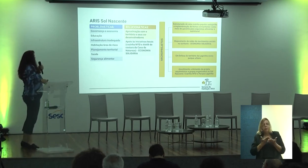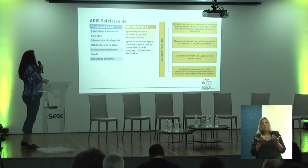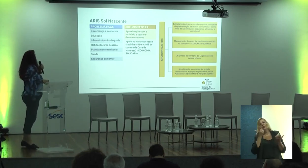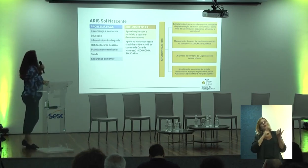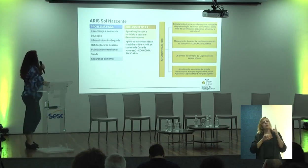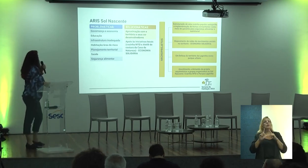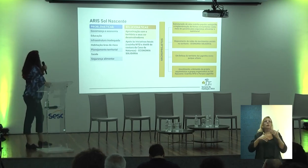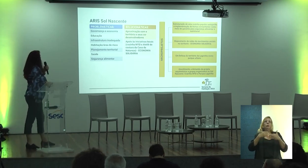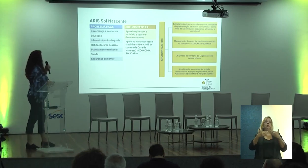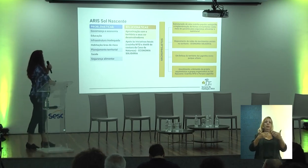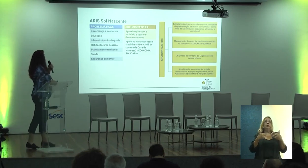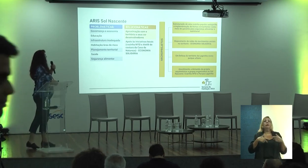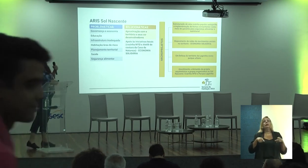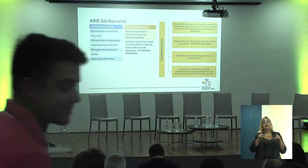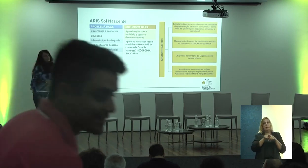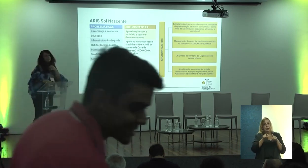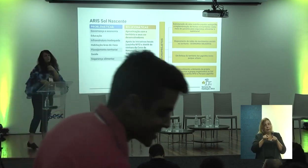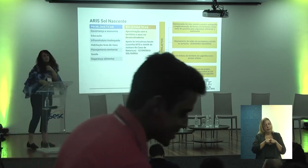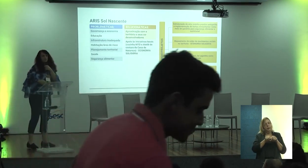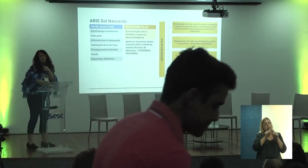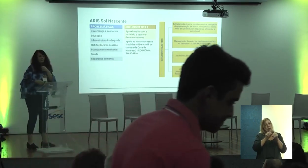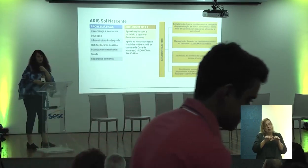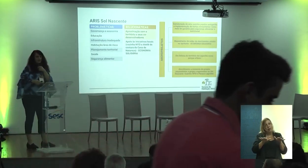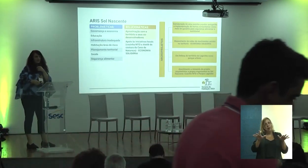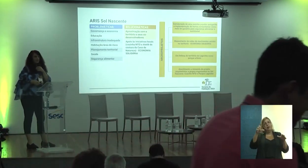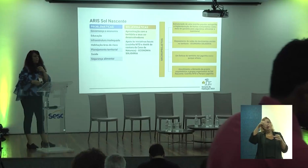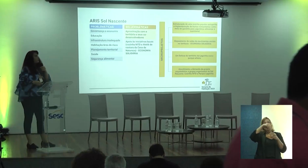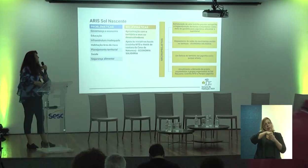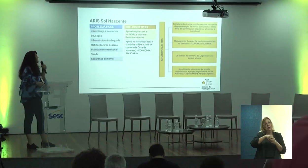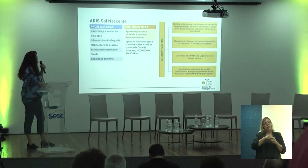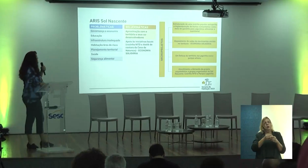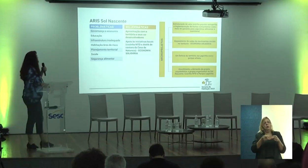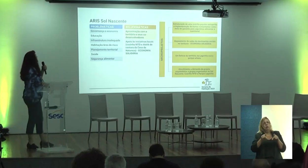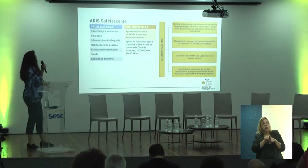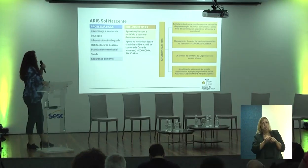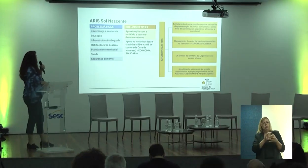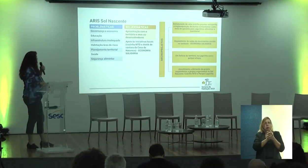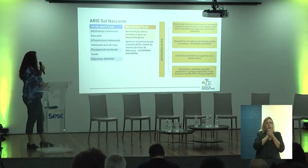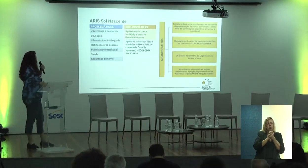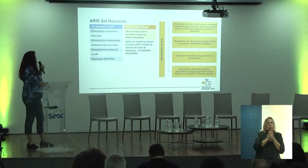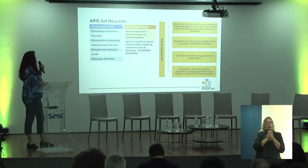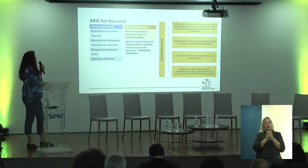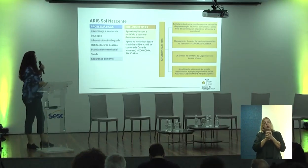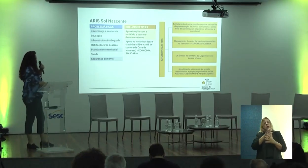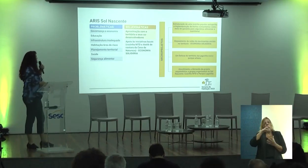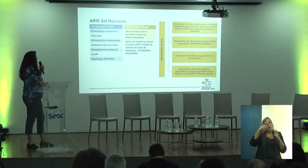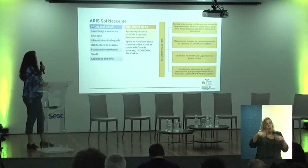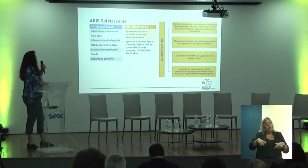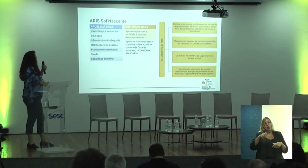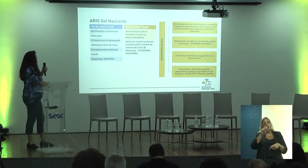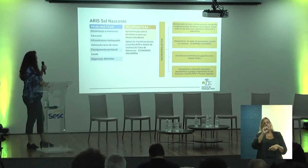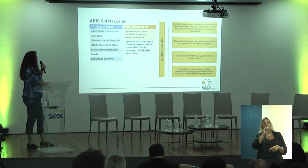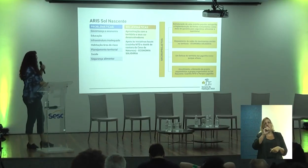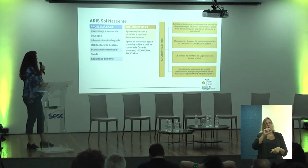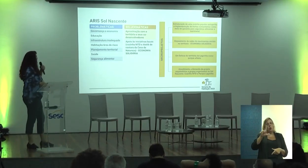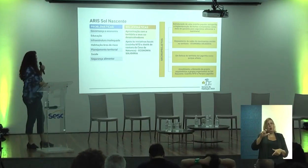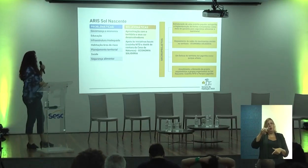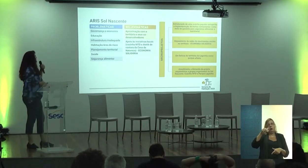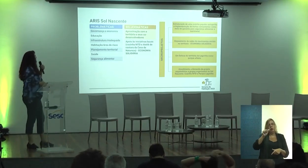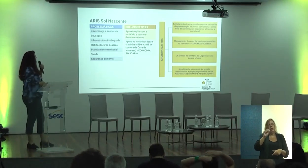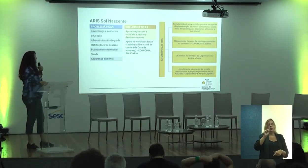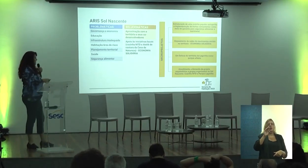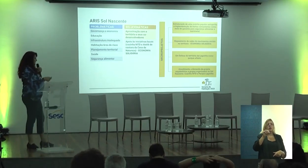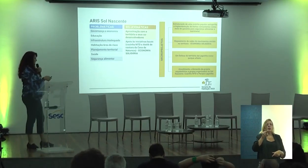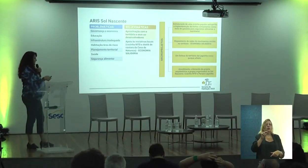Enfim, também a rede de economia solidária, que já existe no Sol Nascente, como que a gente pode potencializar isso. A